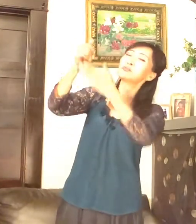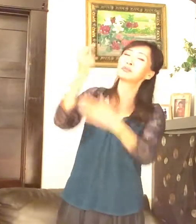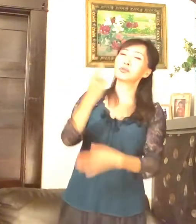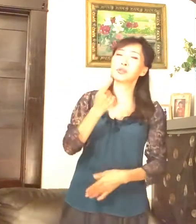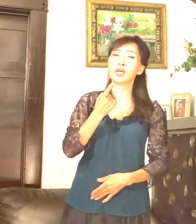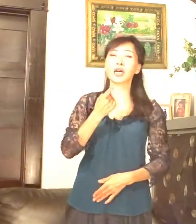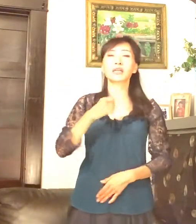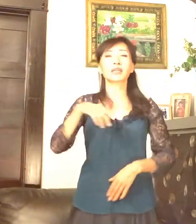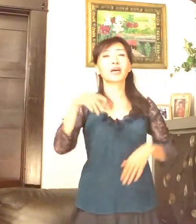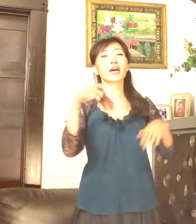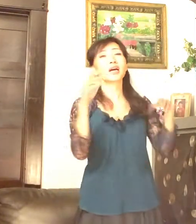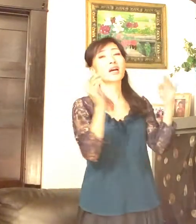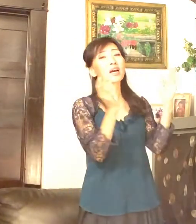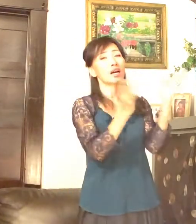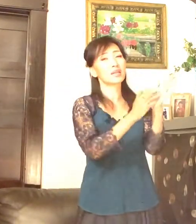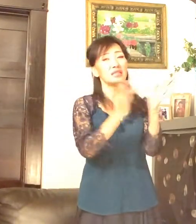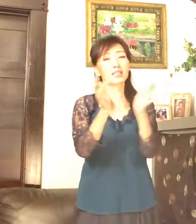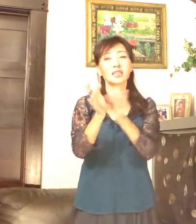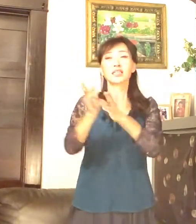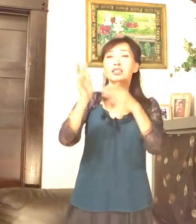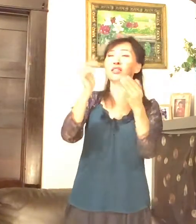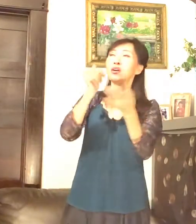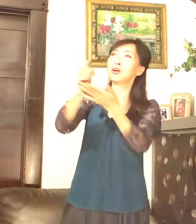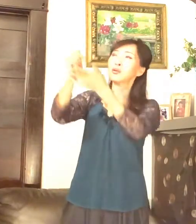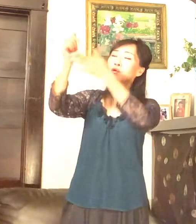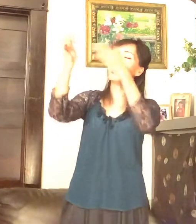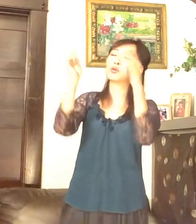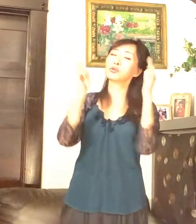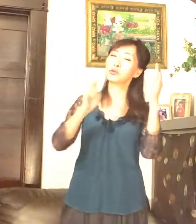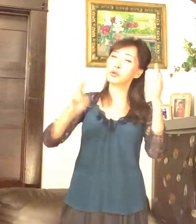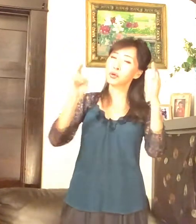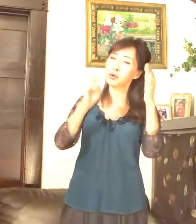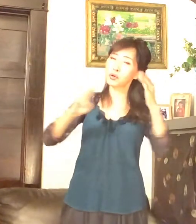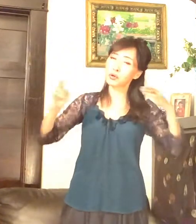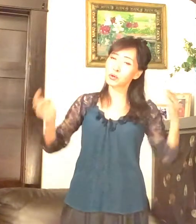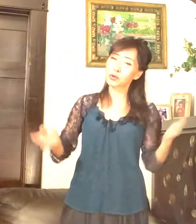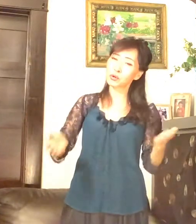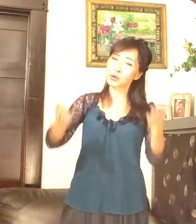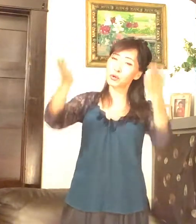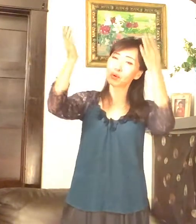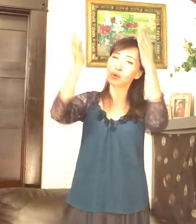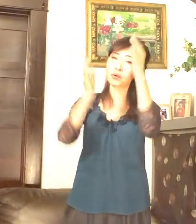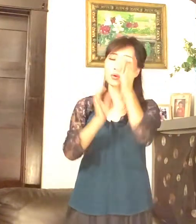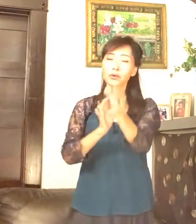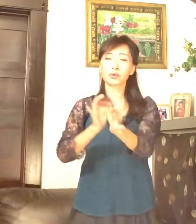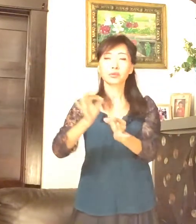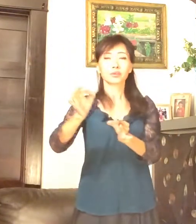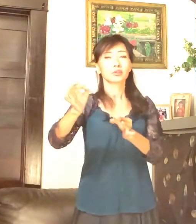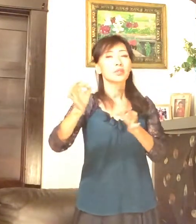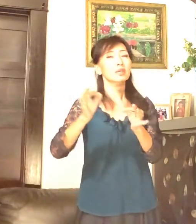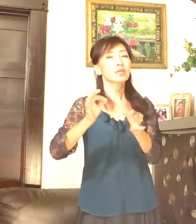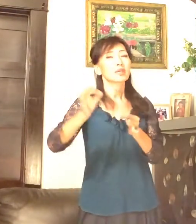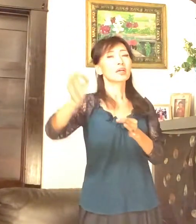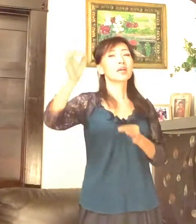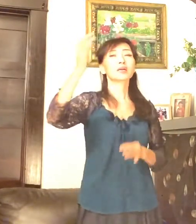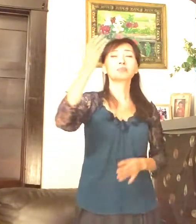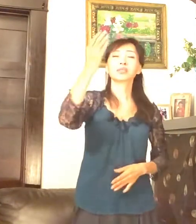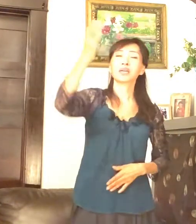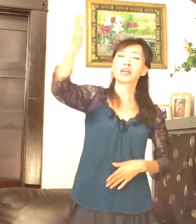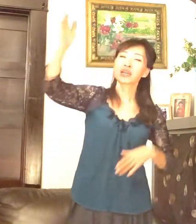찬양하니 영원토록 그 사랑 감사해